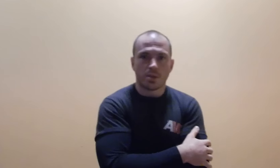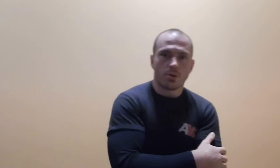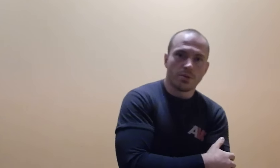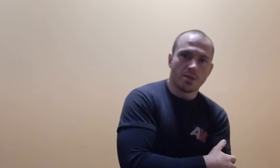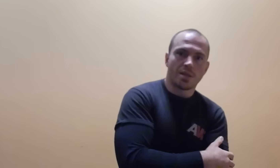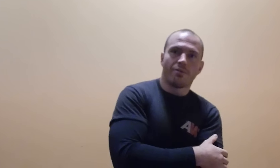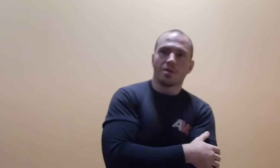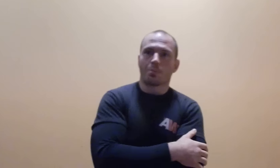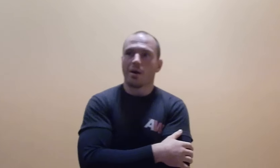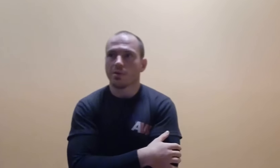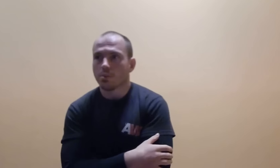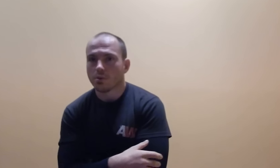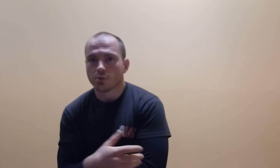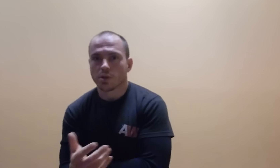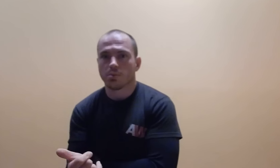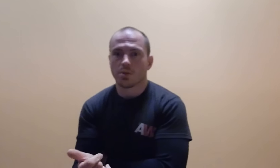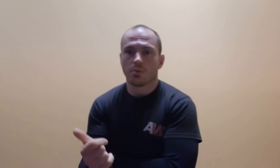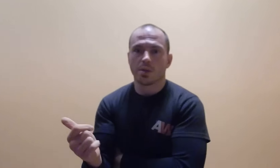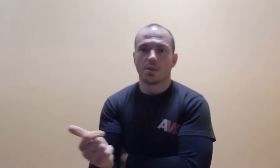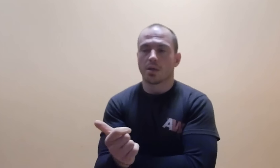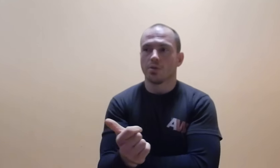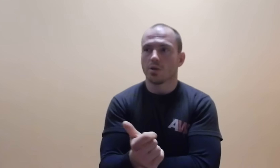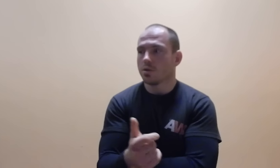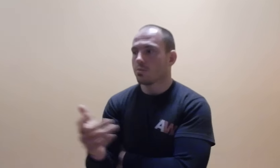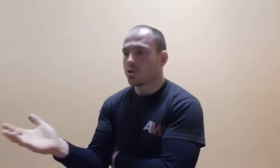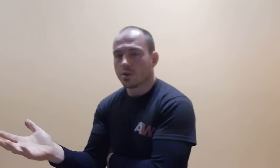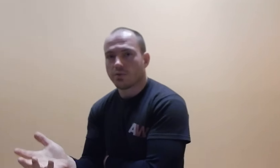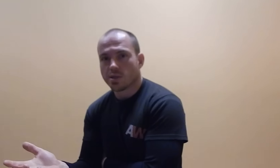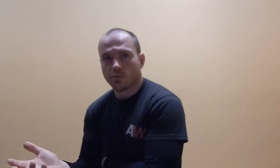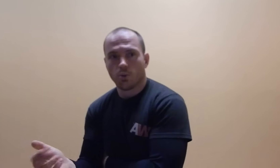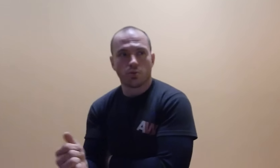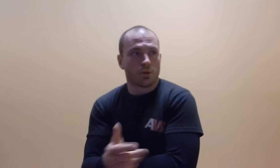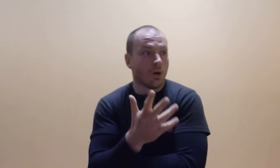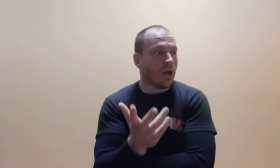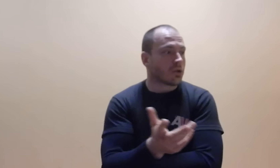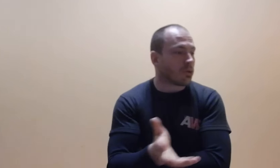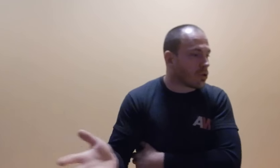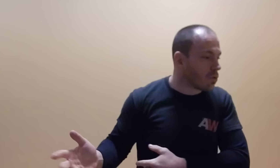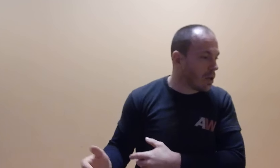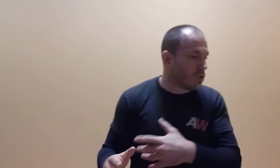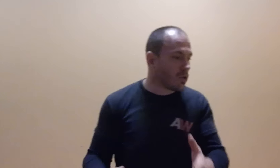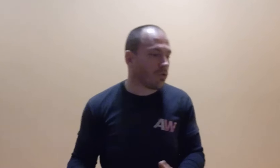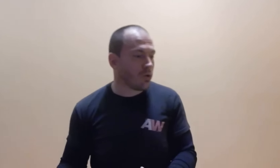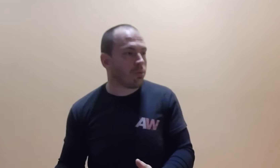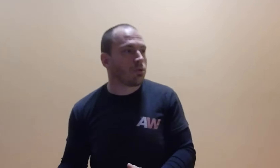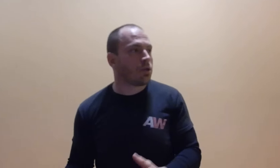strony, i z lewej i z prawej, bo może nie być sytuacji takiej, że macie kwestie wyboru, tylko ktoś podszedł tutaj, jakoś ciężko się obrócić